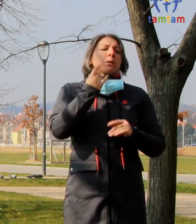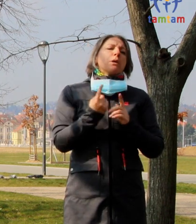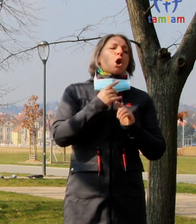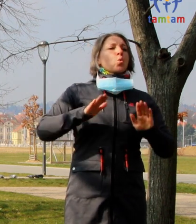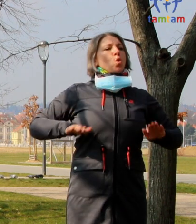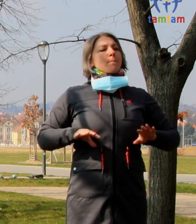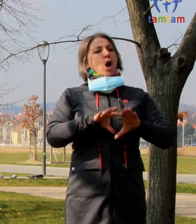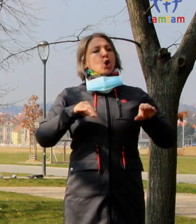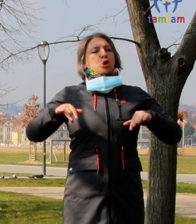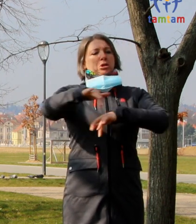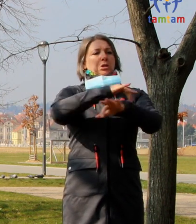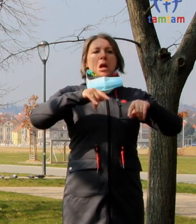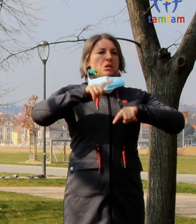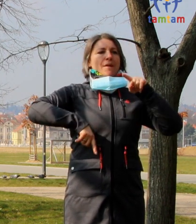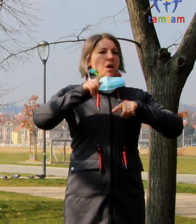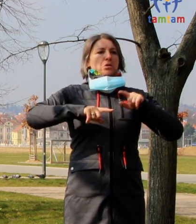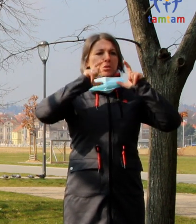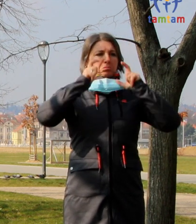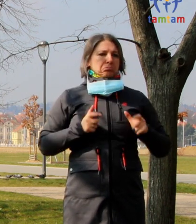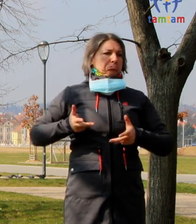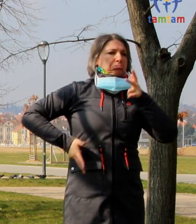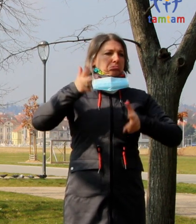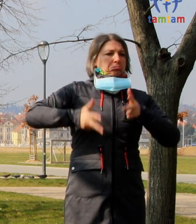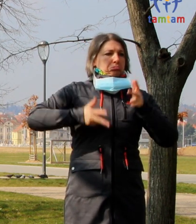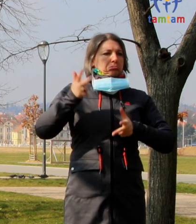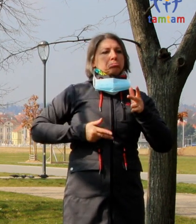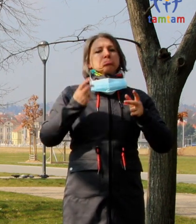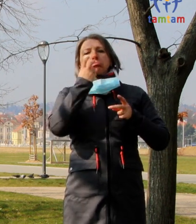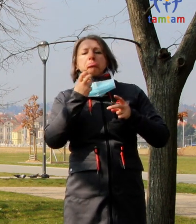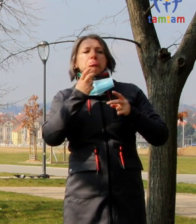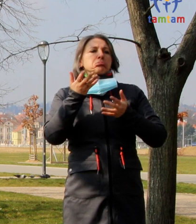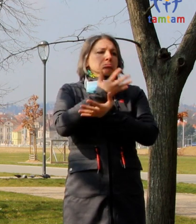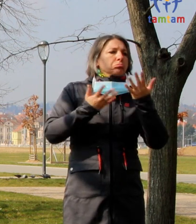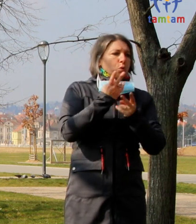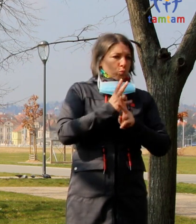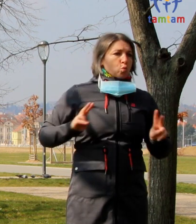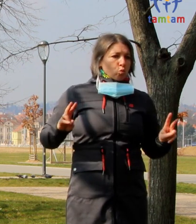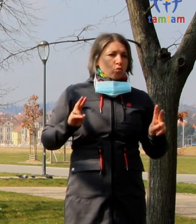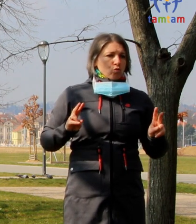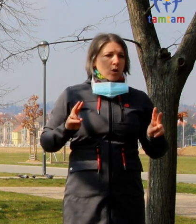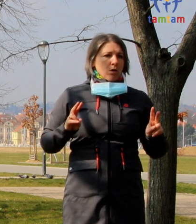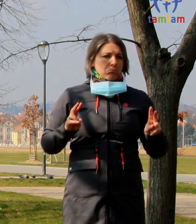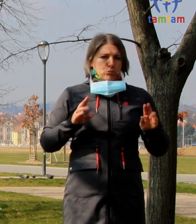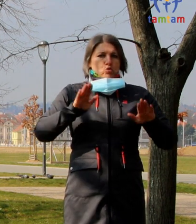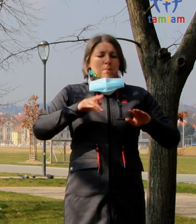Pokud jsme v rámci své rodiny, tak to nehraje roli, pokud jsme doma. Stejně tak nehraje roli